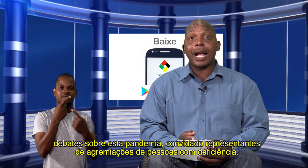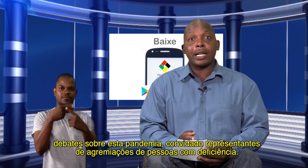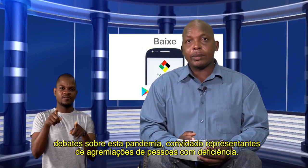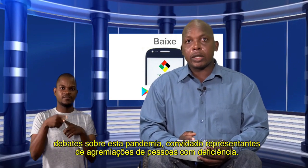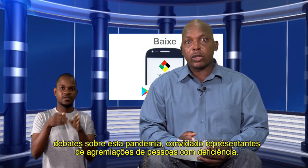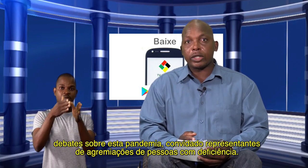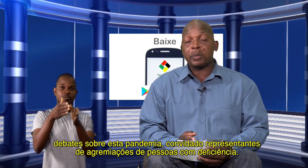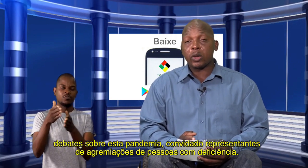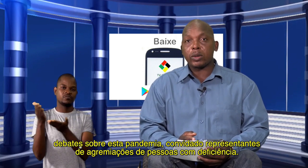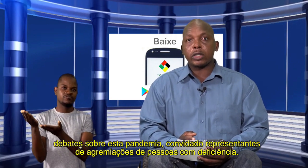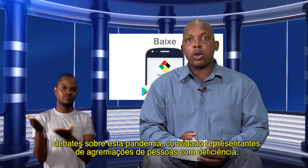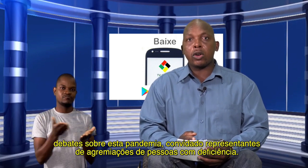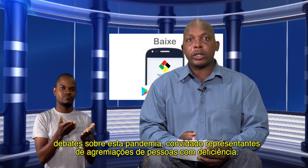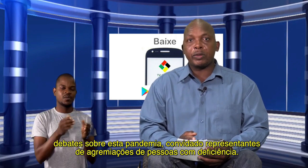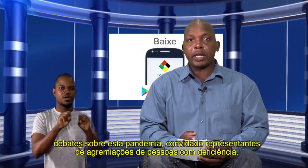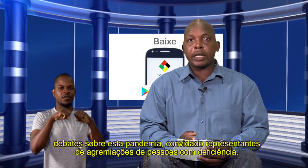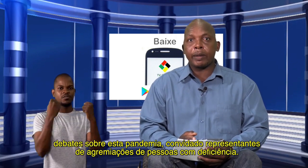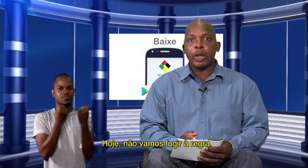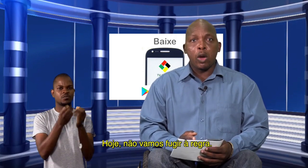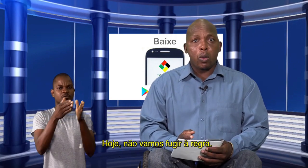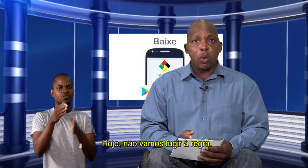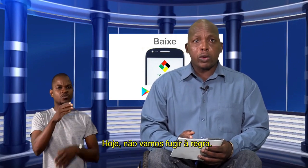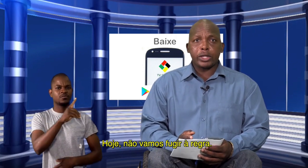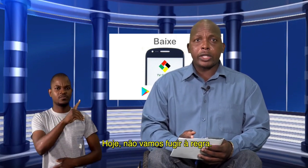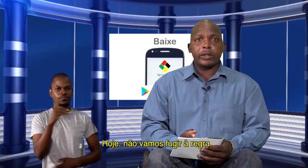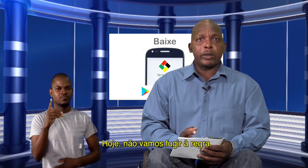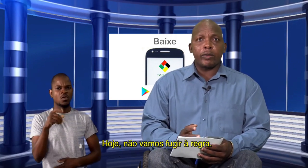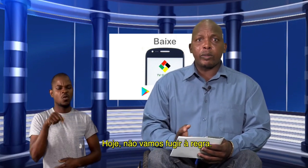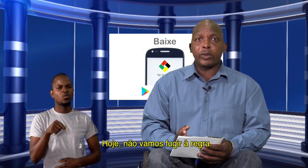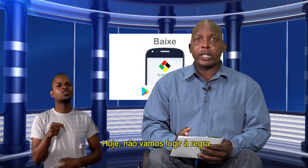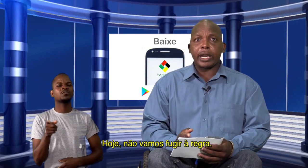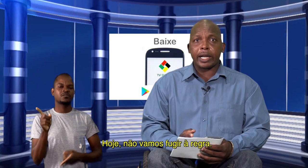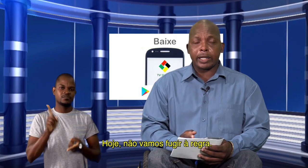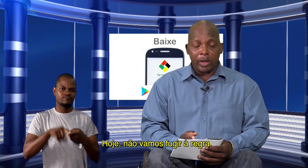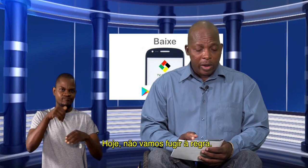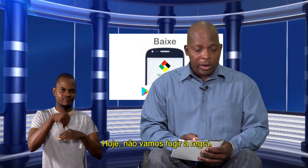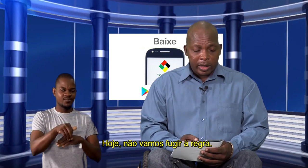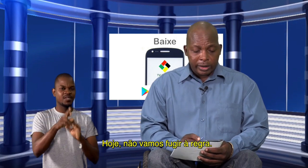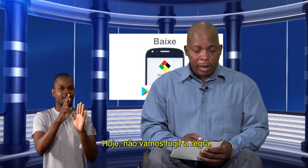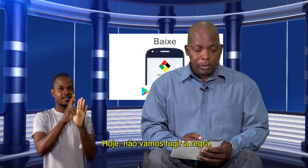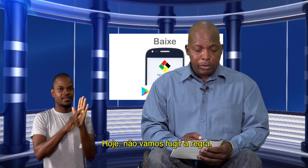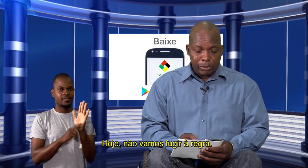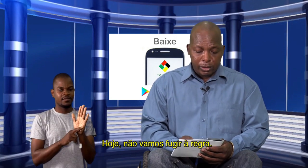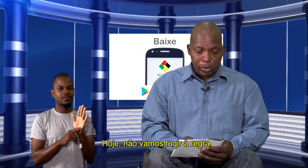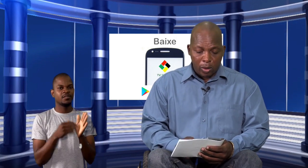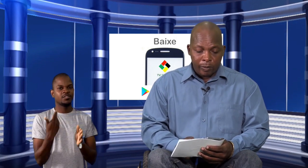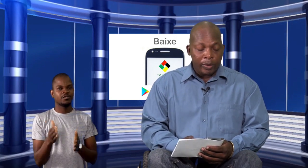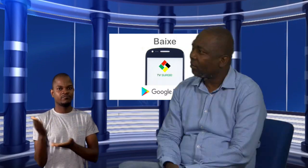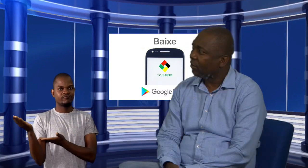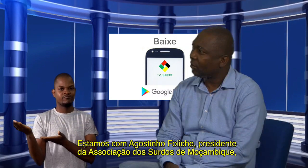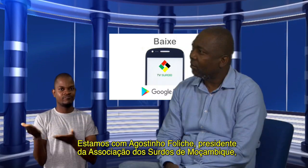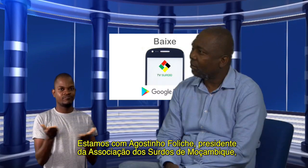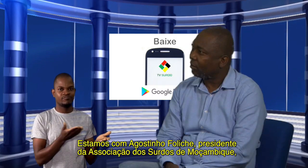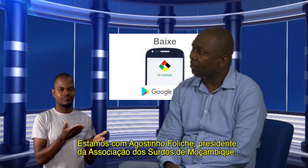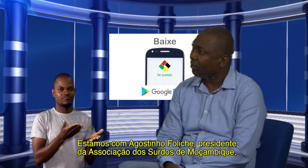agriminações de pessoas com deficiência. Hoje, não vamos fugir da regra, estamos com o Agostinho